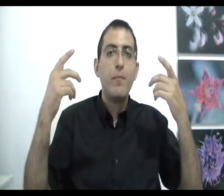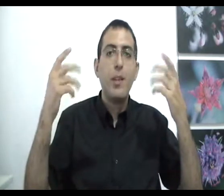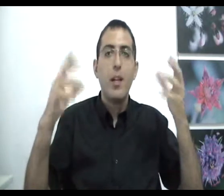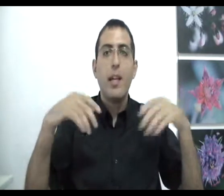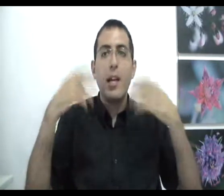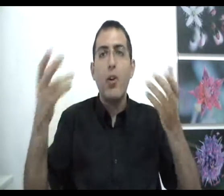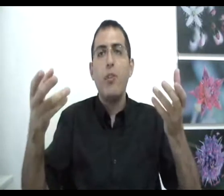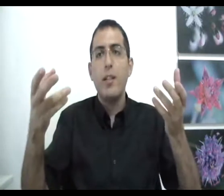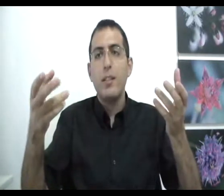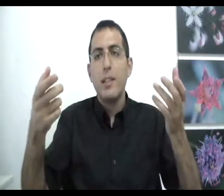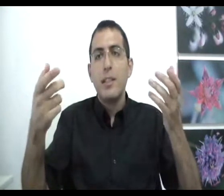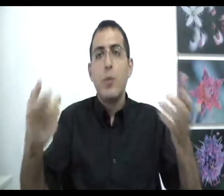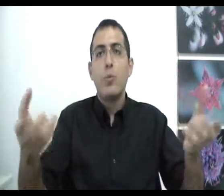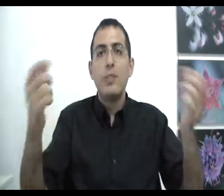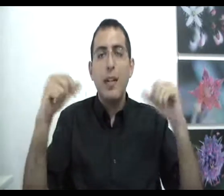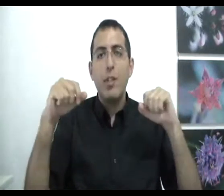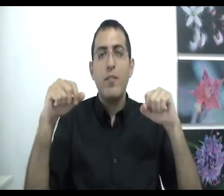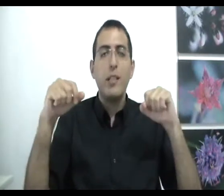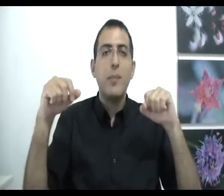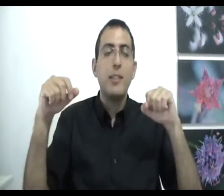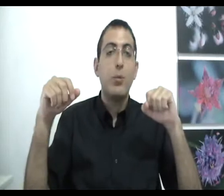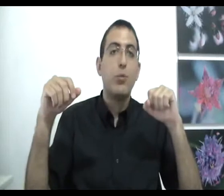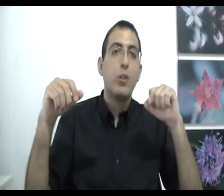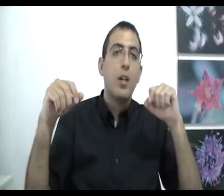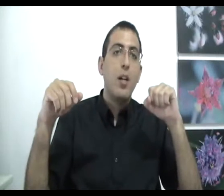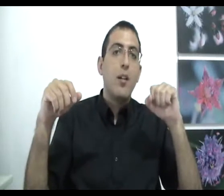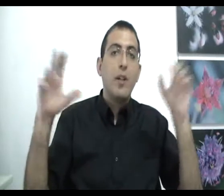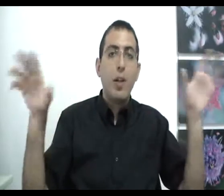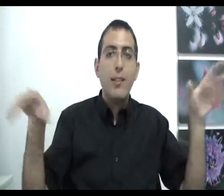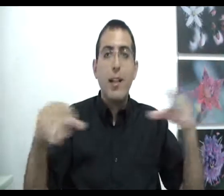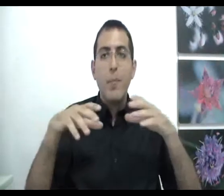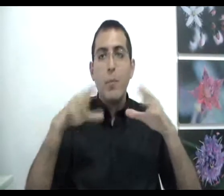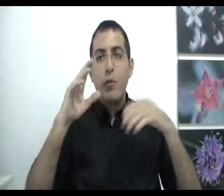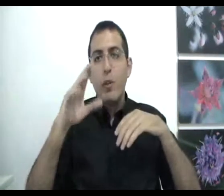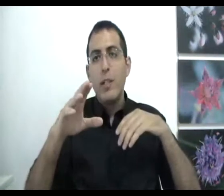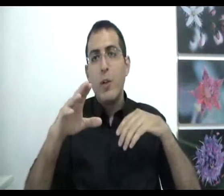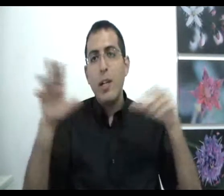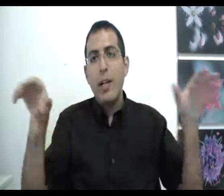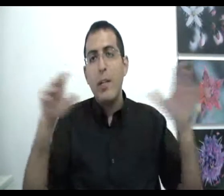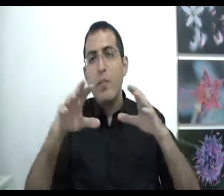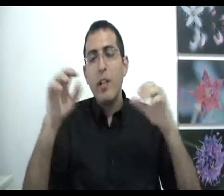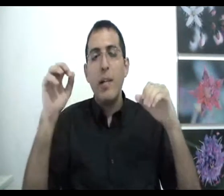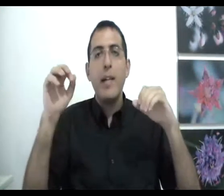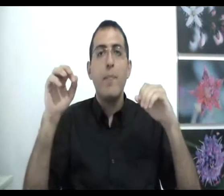כי העושר הוא תוצאה של הבנת המציאות וכל הנחלים מובילים אל הים